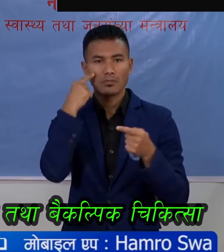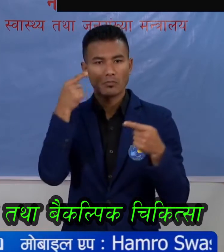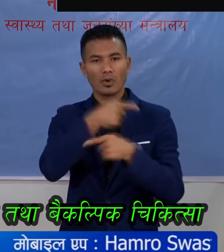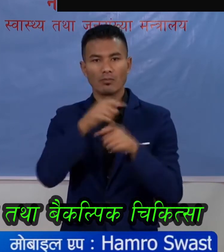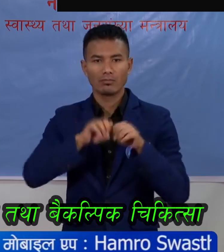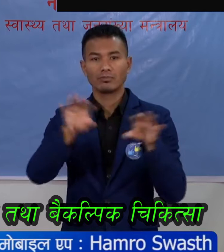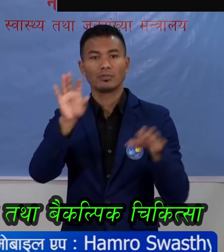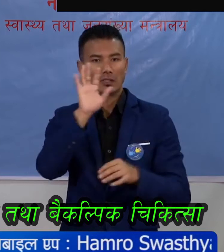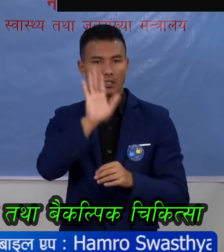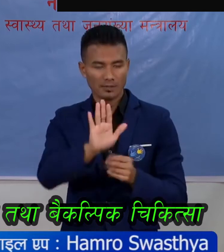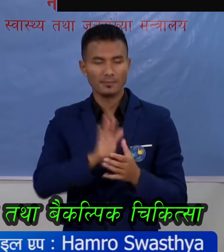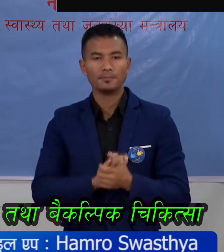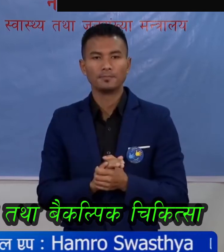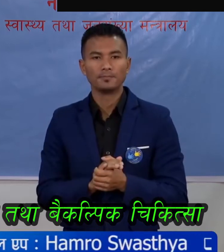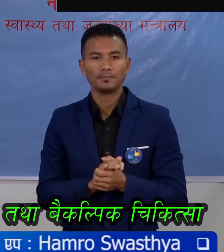सिर्जना बयकोले